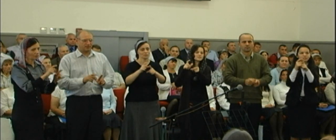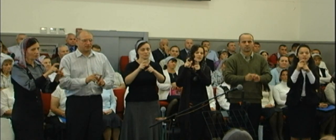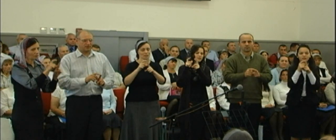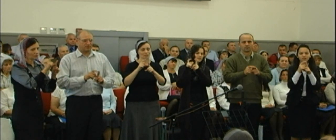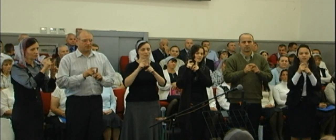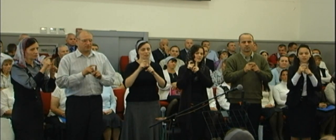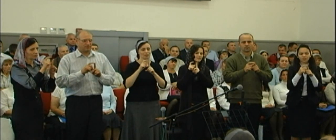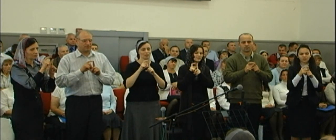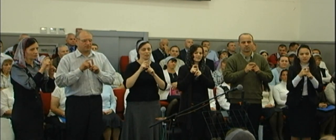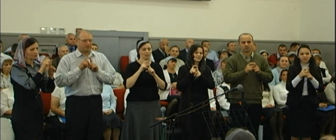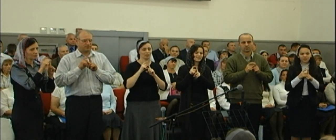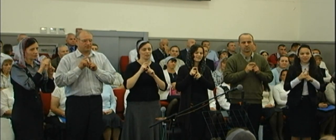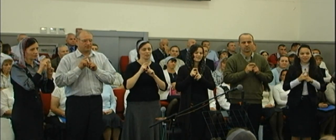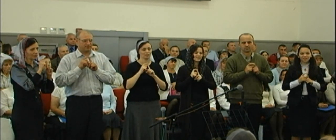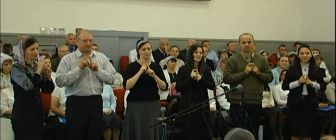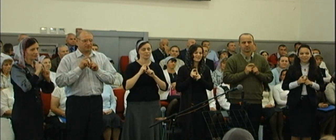сказал